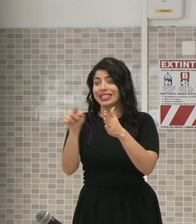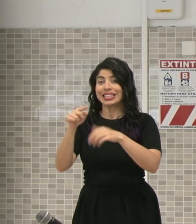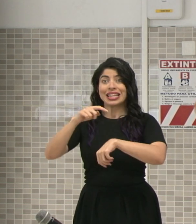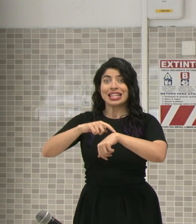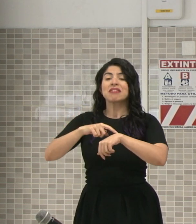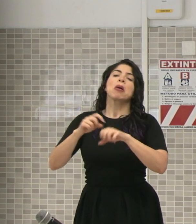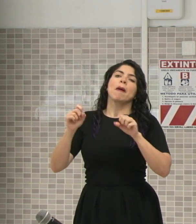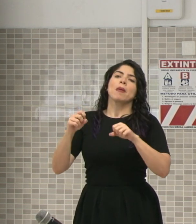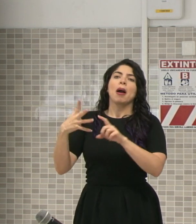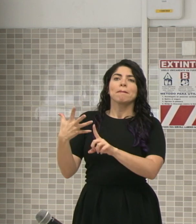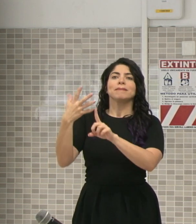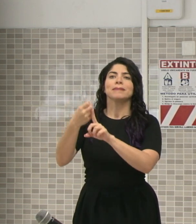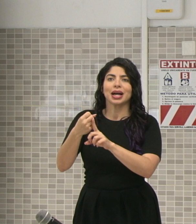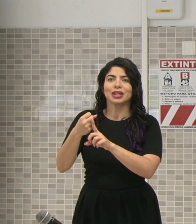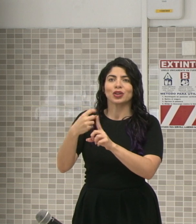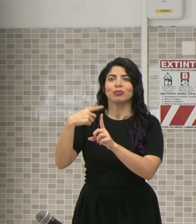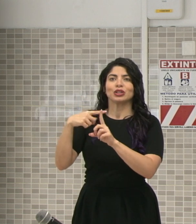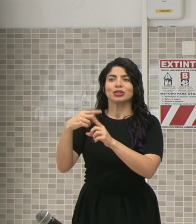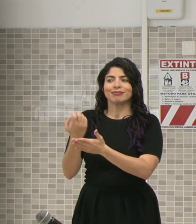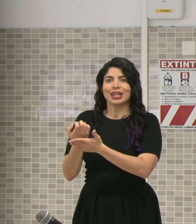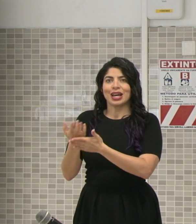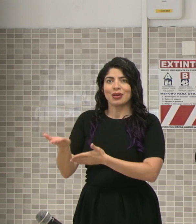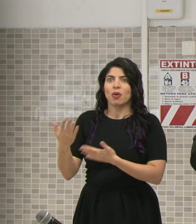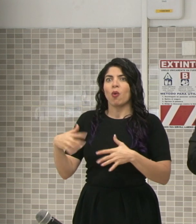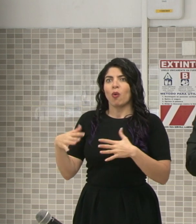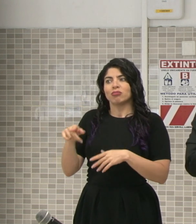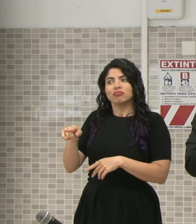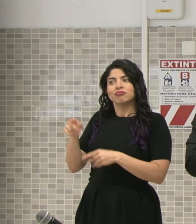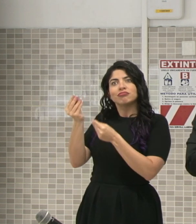tener un impacto en nuestra economía. Eso es un mensaje positivo.